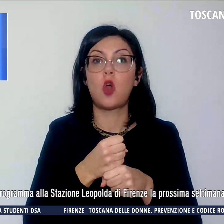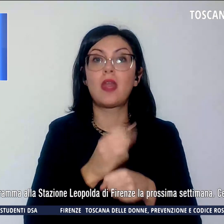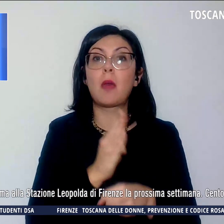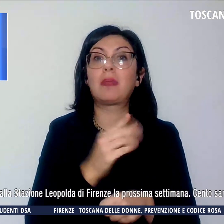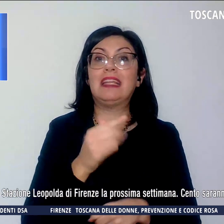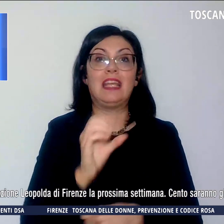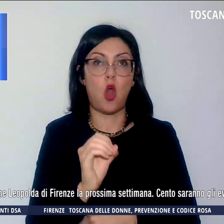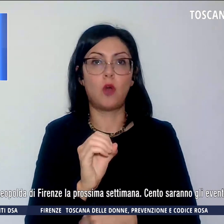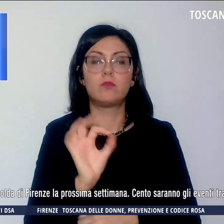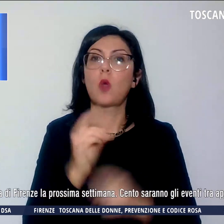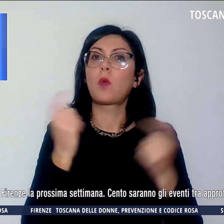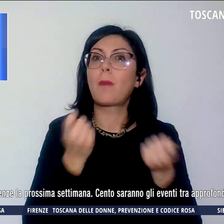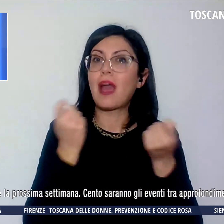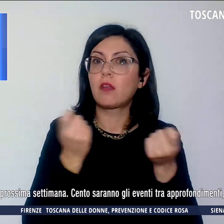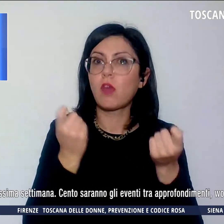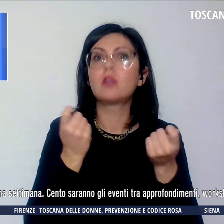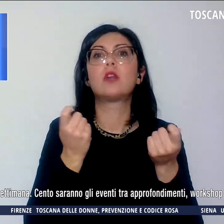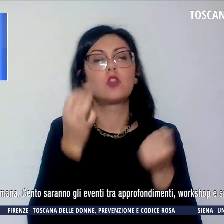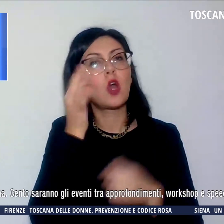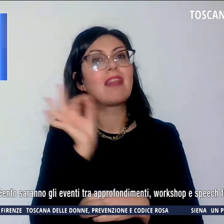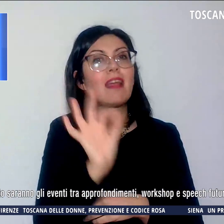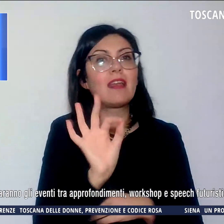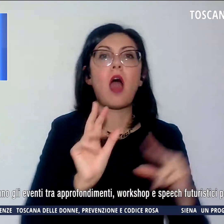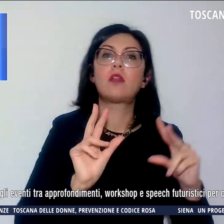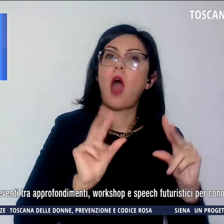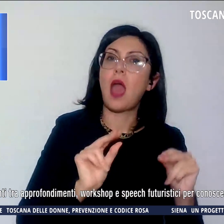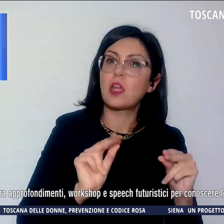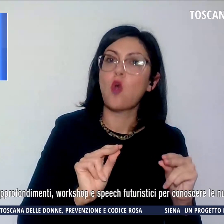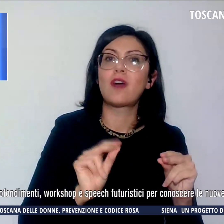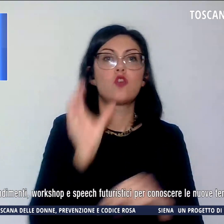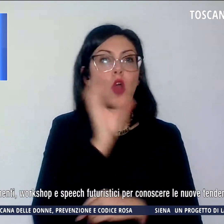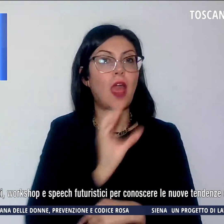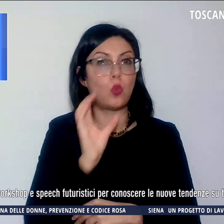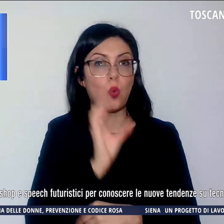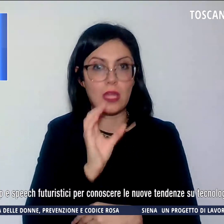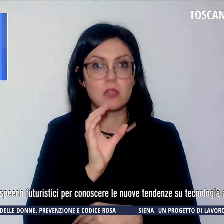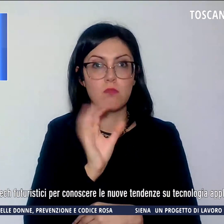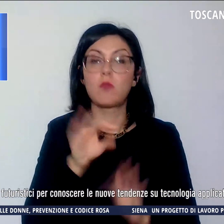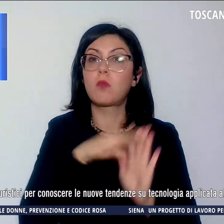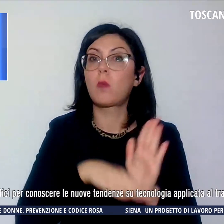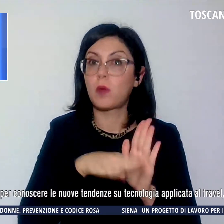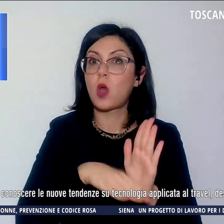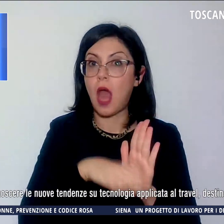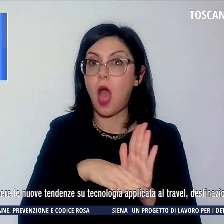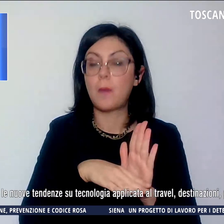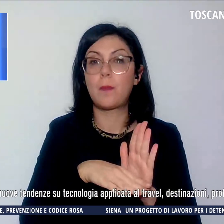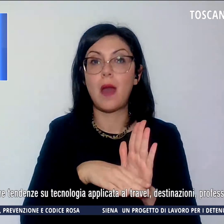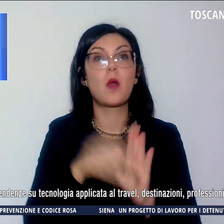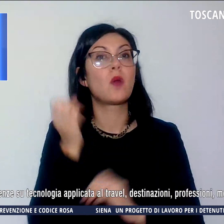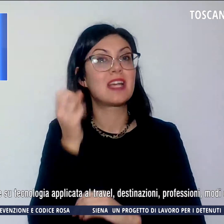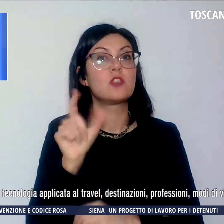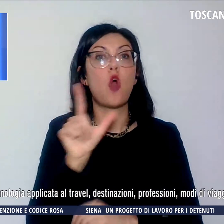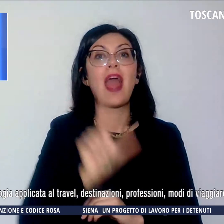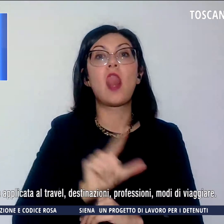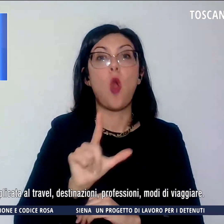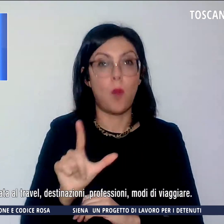manifestazione dedicata a innovazione e turismo in programma alla stazione Leopolda di Firenze la prossima